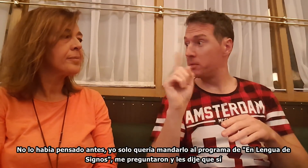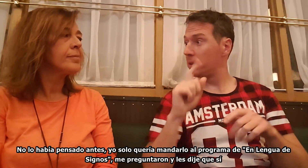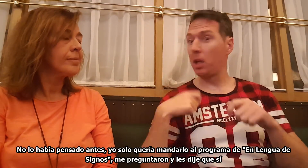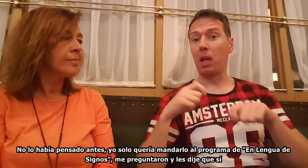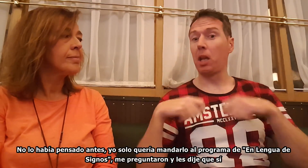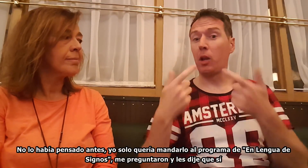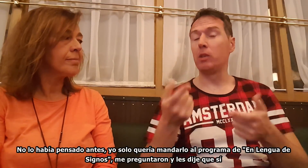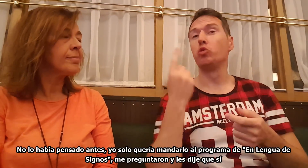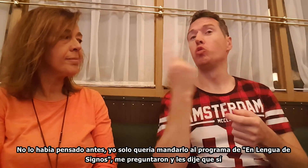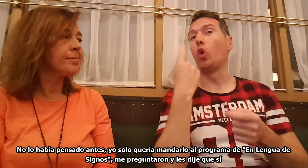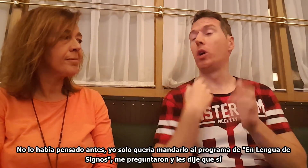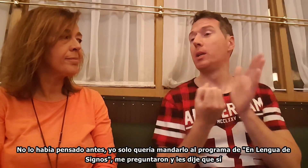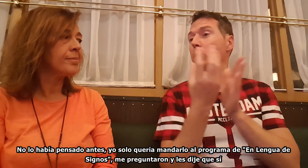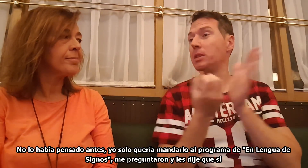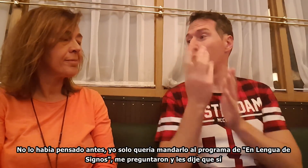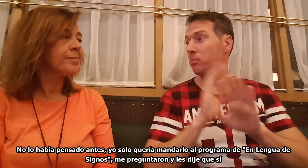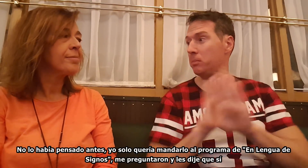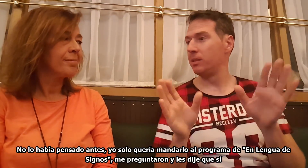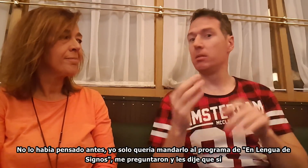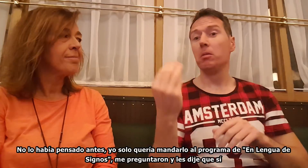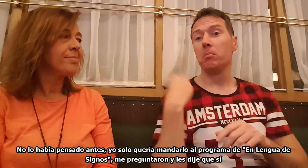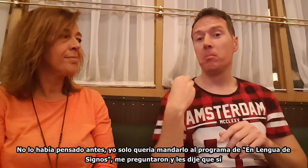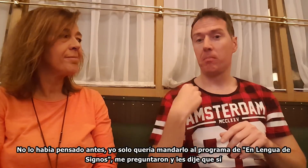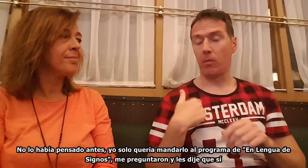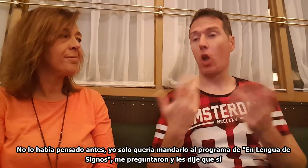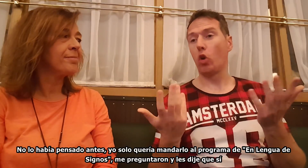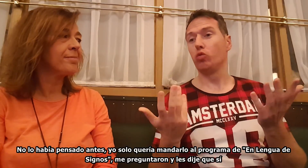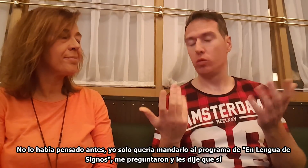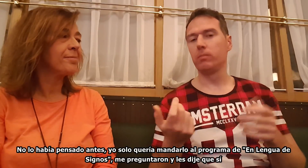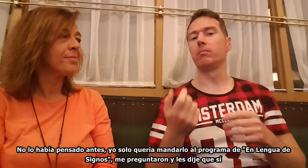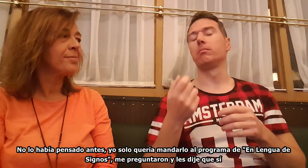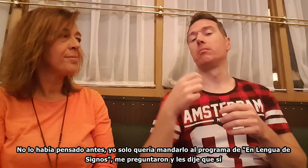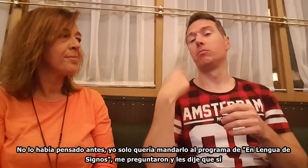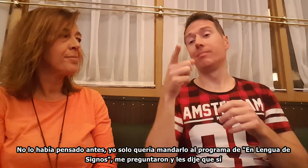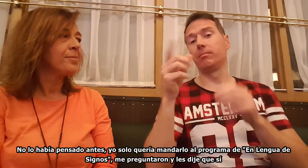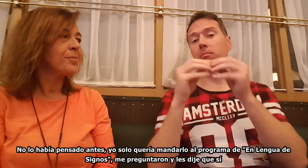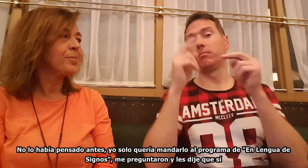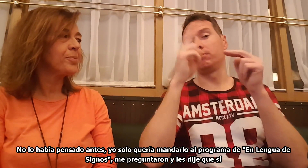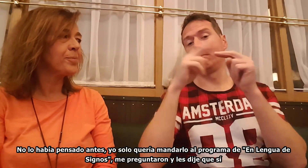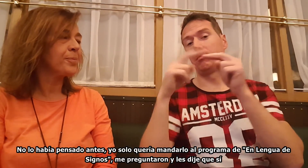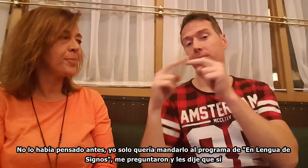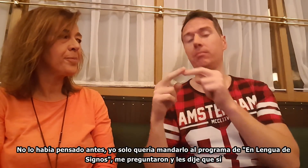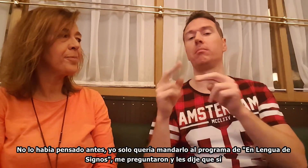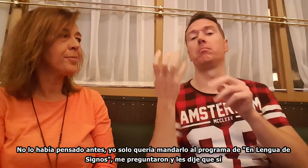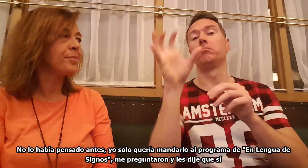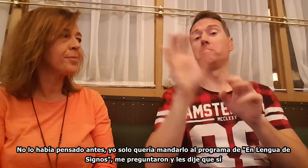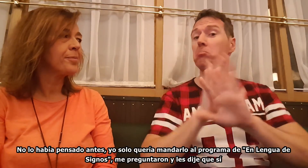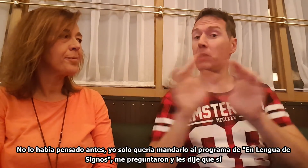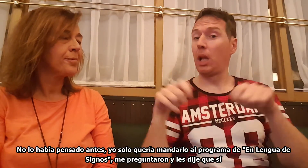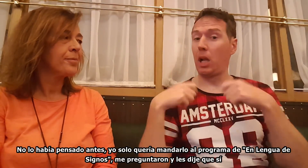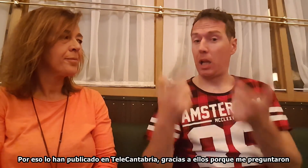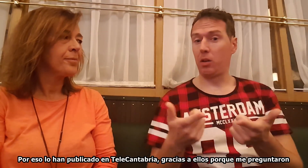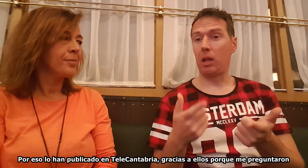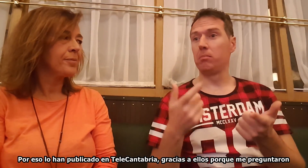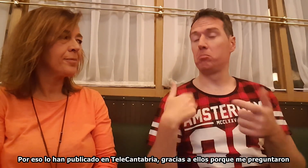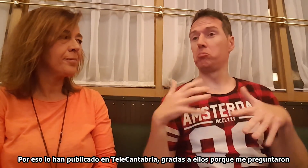pensado antes. Yo solo quería mandarlo al programa de Lengua de Signos. Me preguntaron y les dije que sí. Por eso lo han publicado.